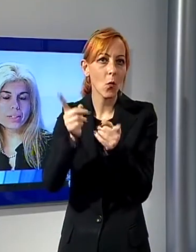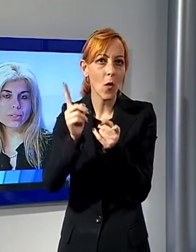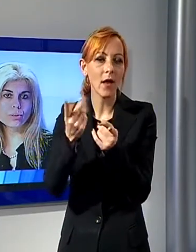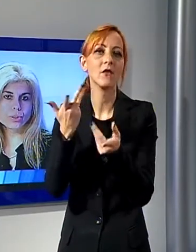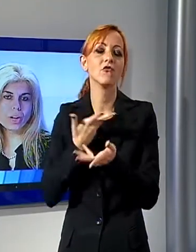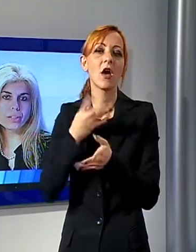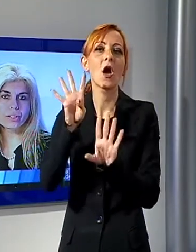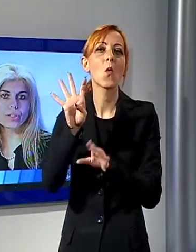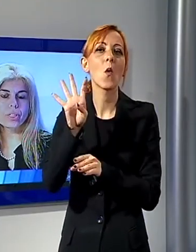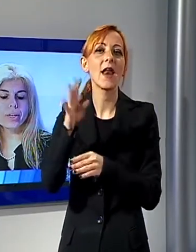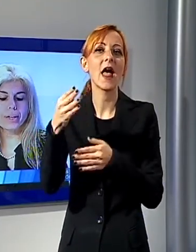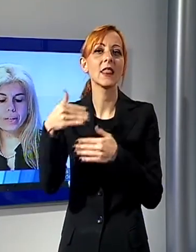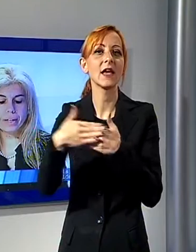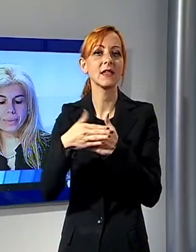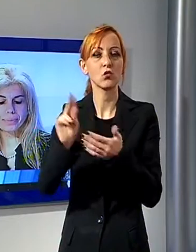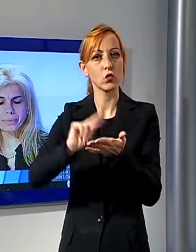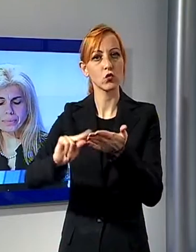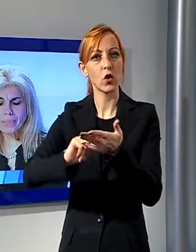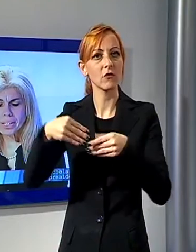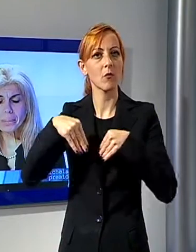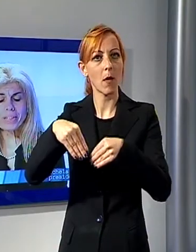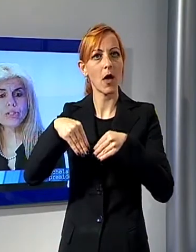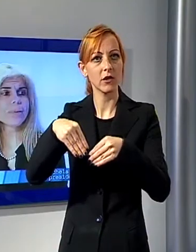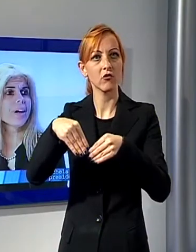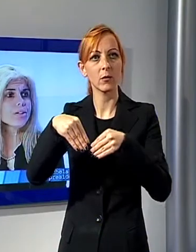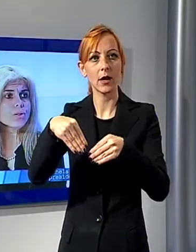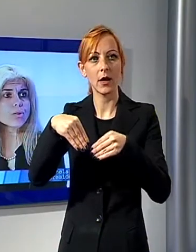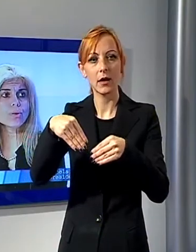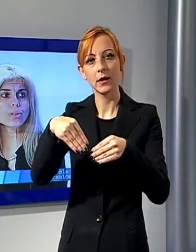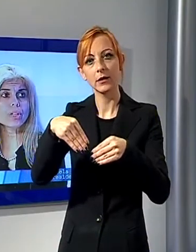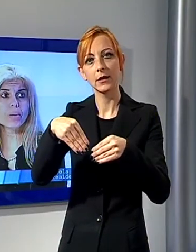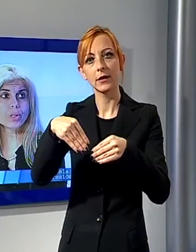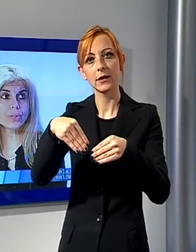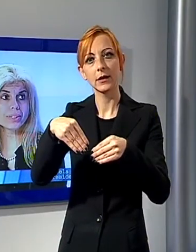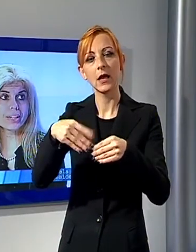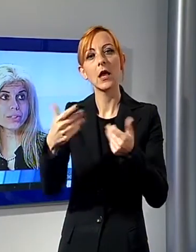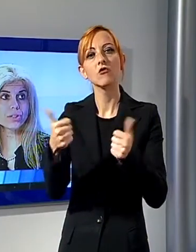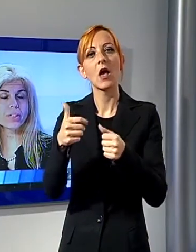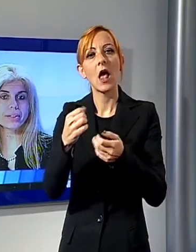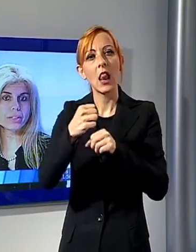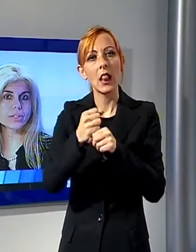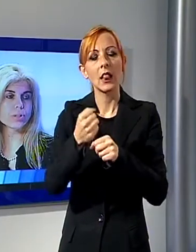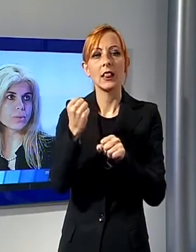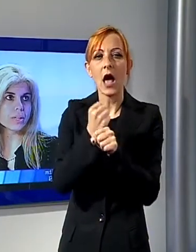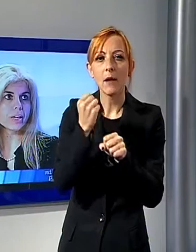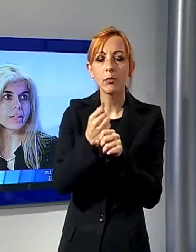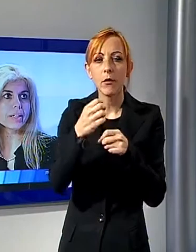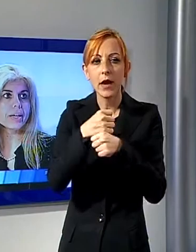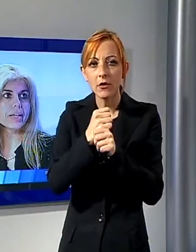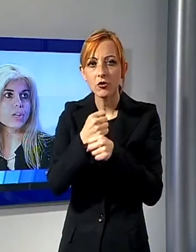istituti scolastici, che parteciperanno con laboratori didattici, artistici e musicali e